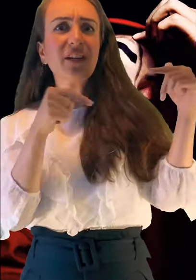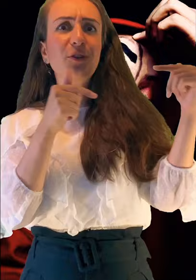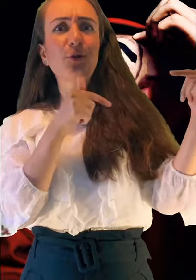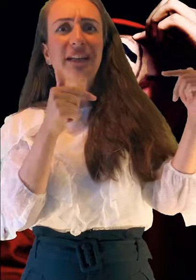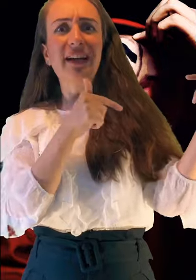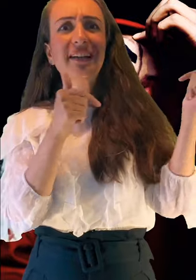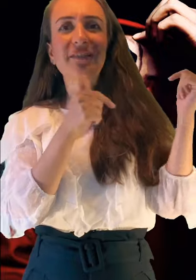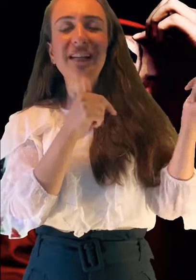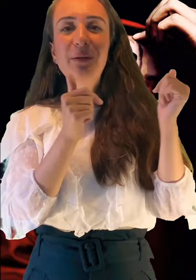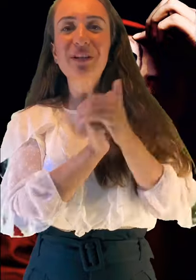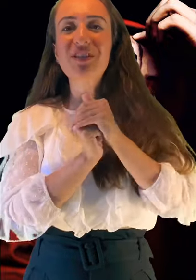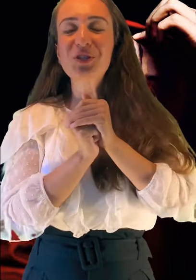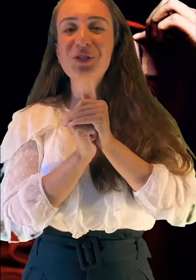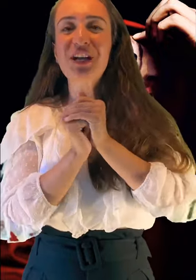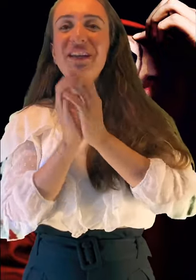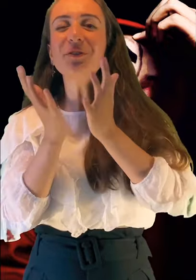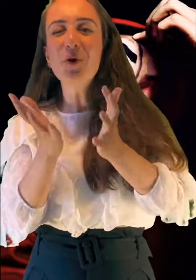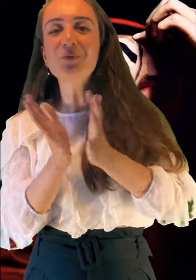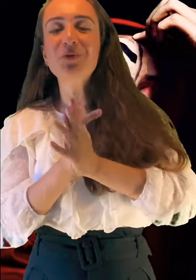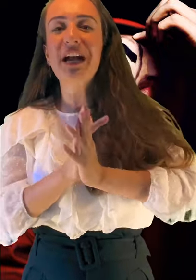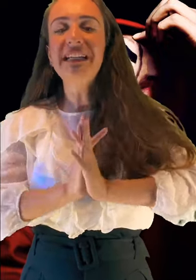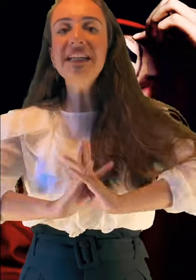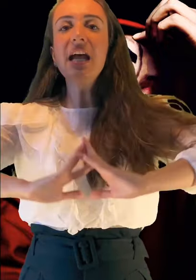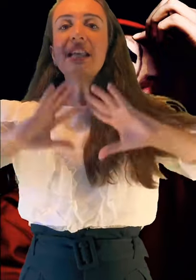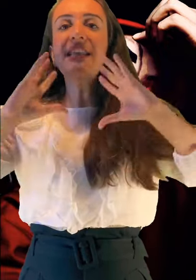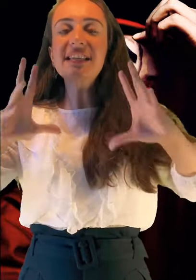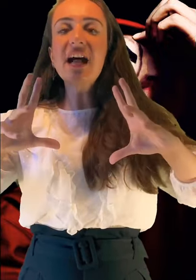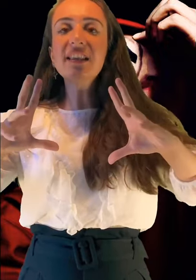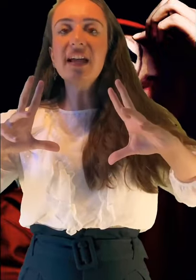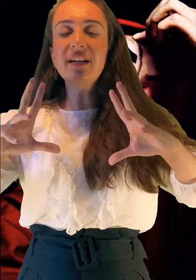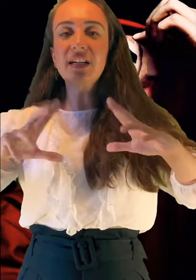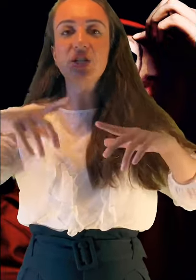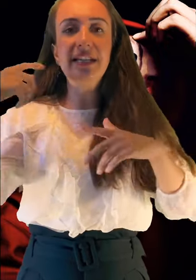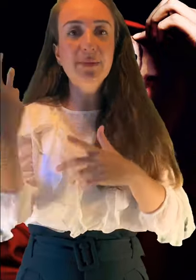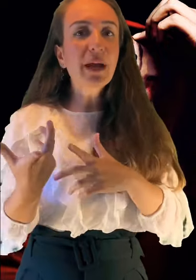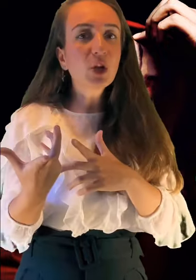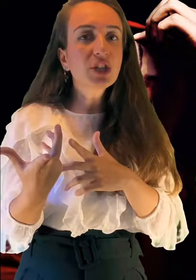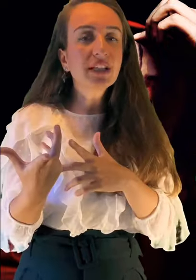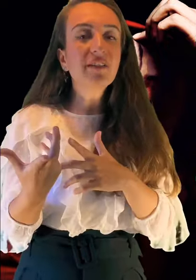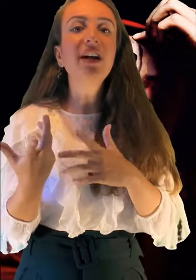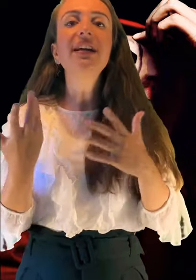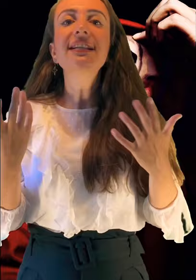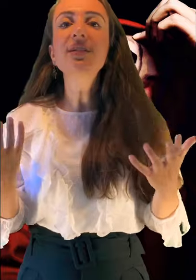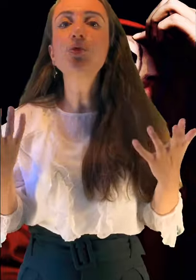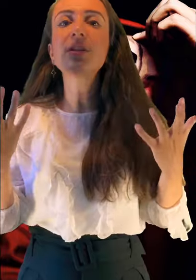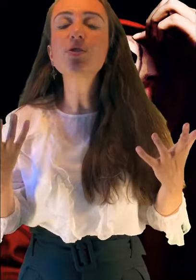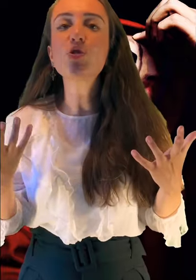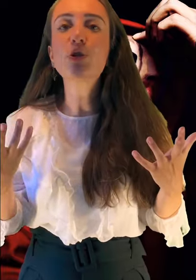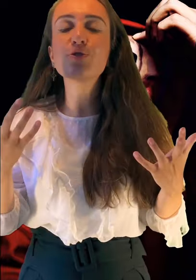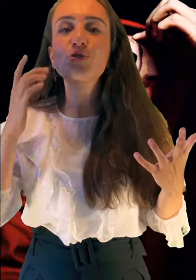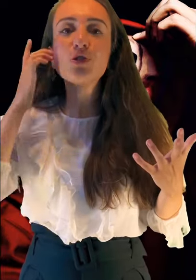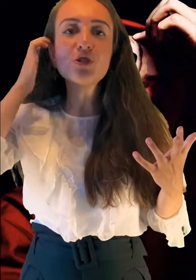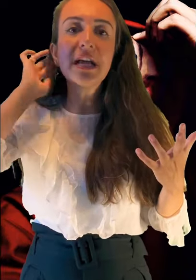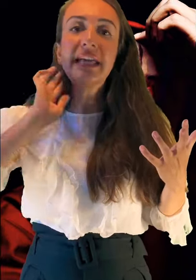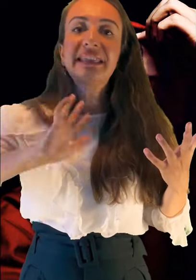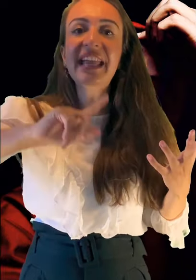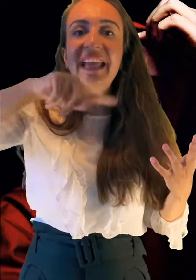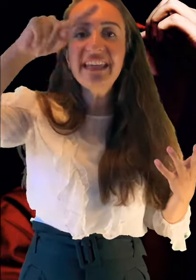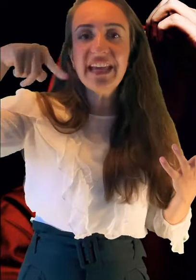görenler, divan edebiyatı çalışanlar görmüşlerdir. Nazal ne arkadaşlar? İspanyolcada da var. Siz bunu nasıl okuyorsunuz? N-Y diye